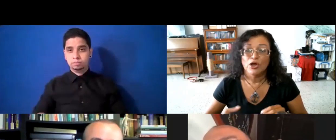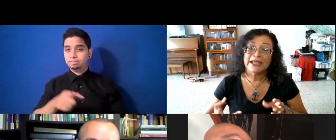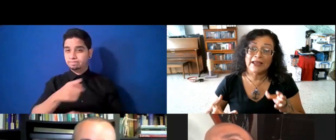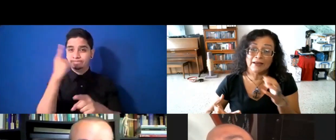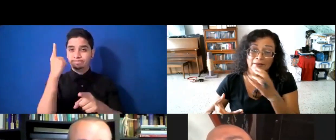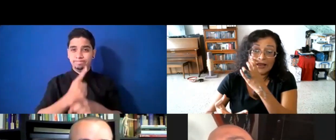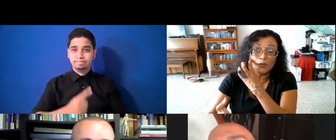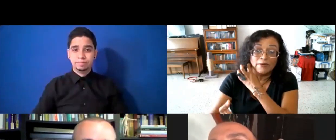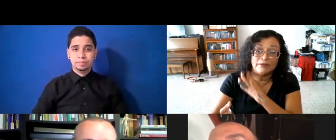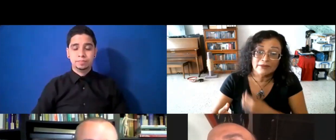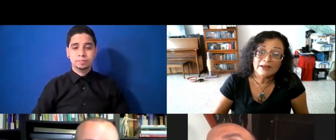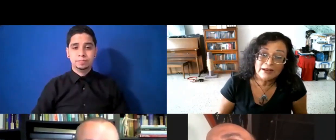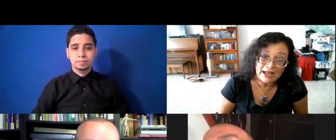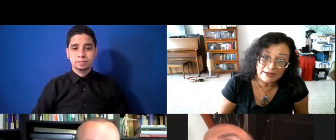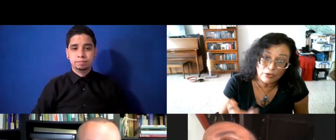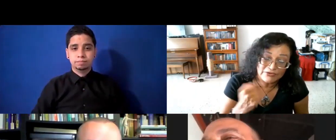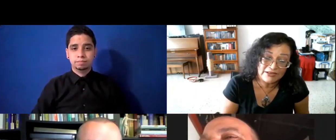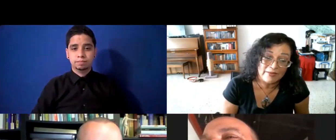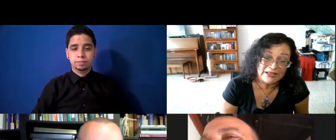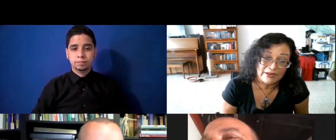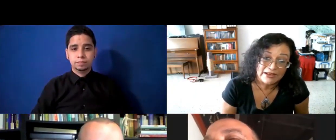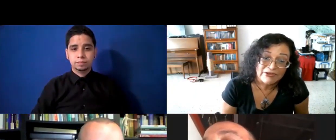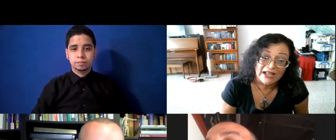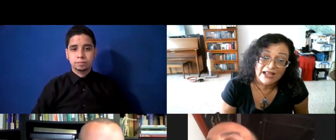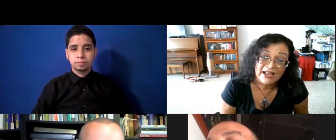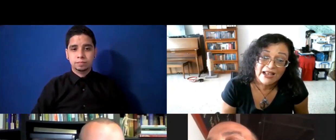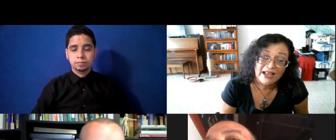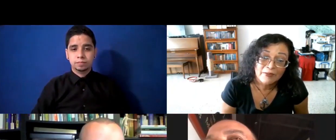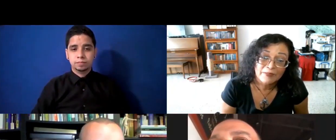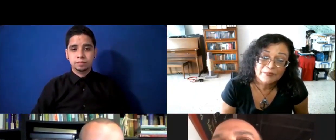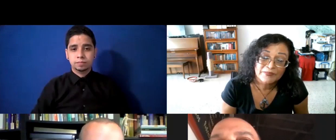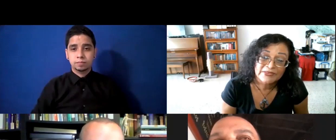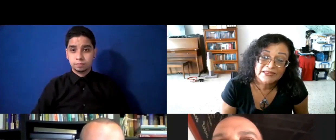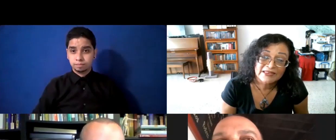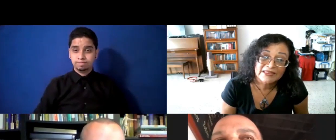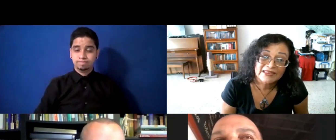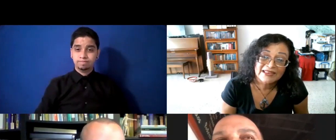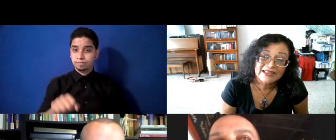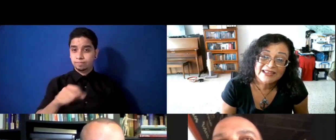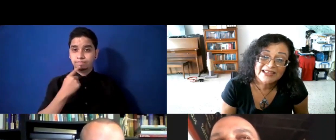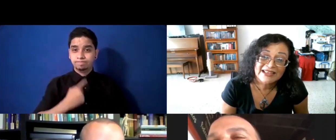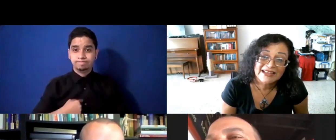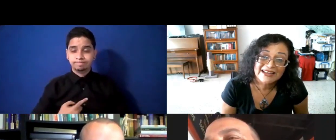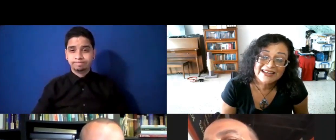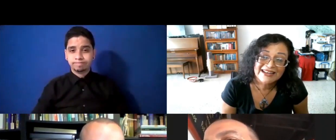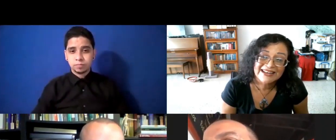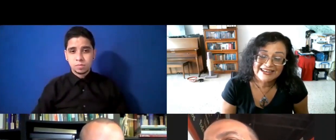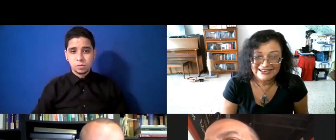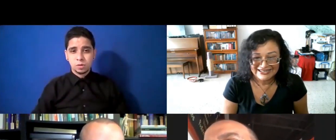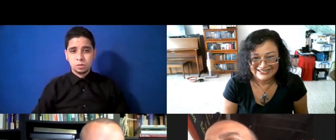no es así, pero está aquí, ajá, no, sí, dígame, dígame, es una, es siempre, y lo mismo, yo, se aplica,